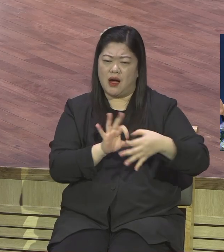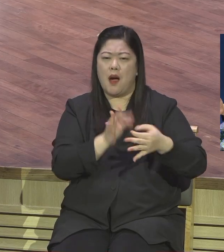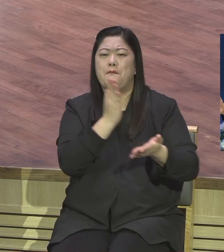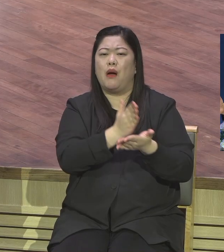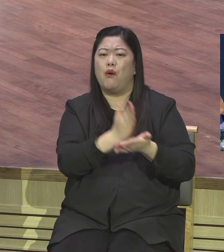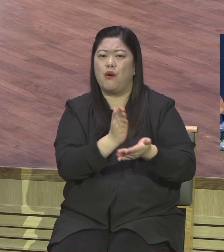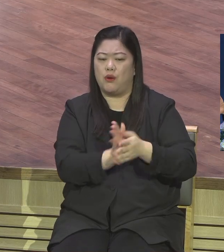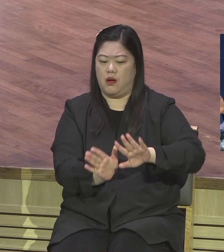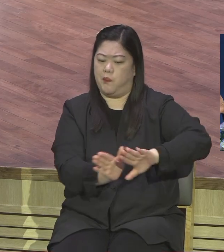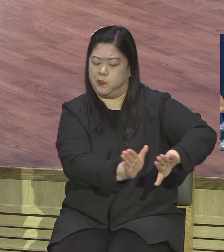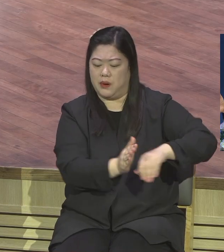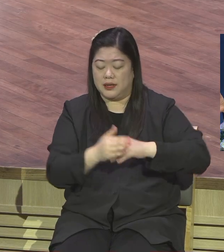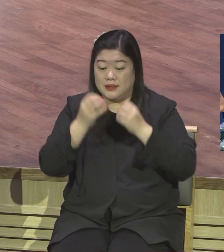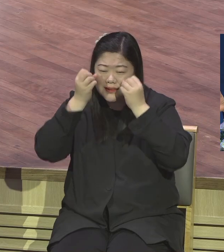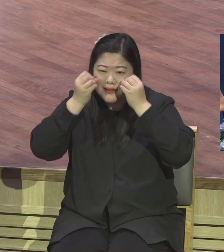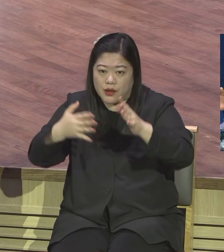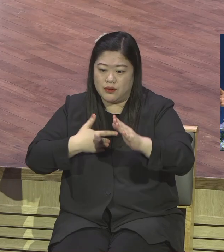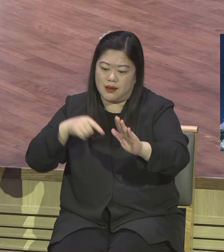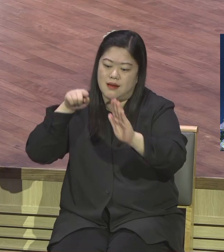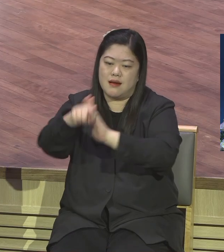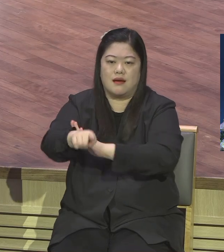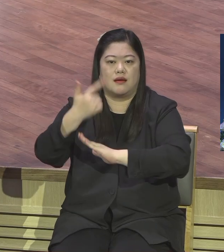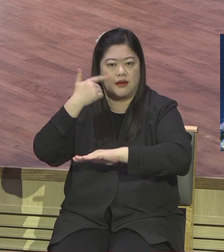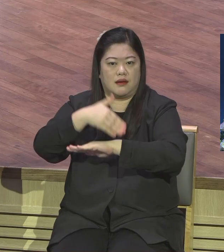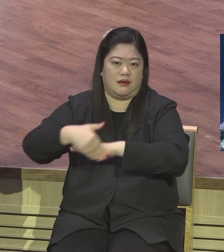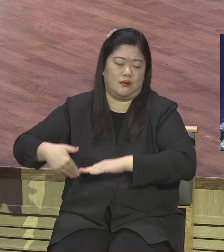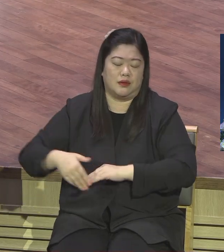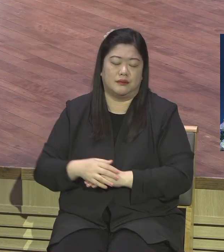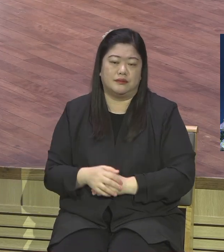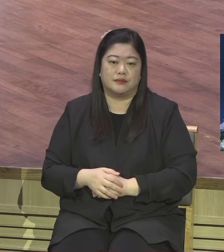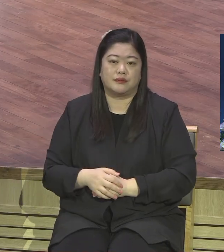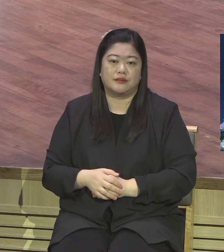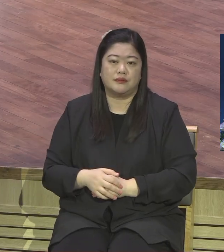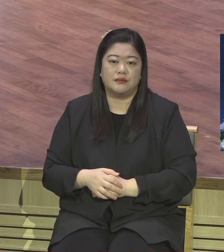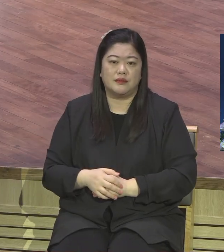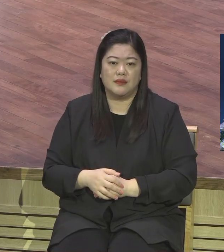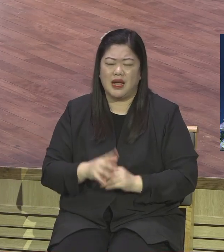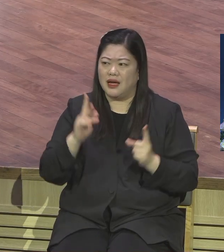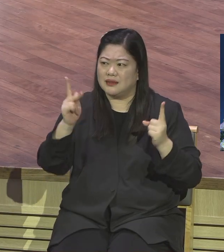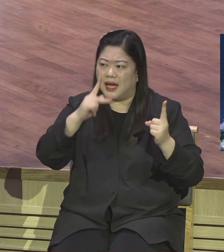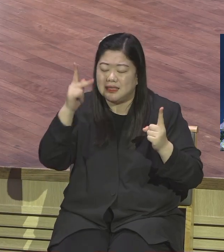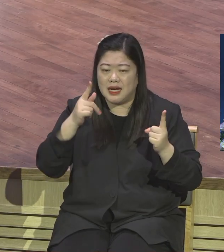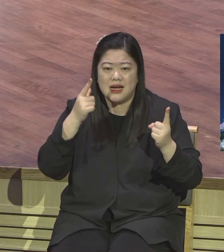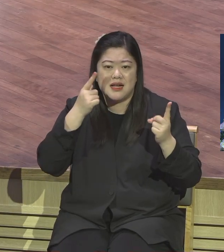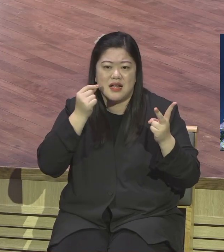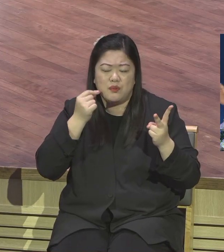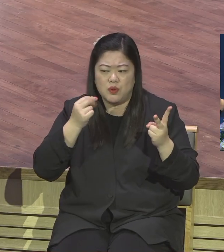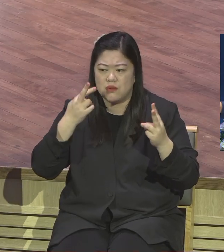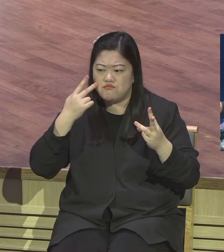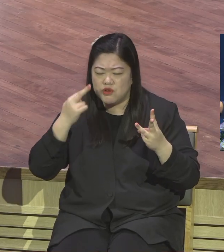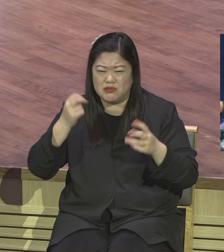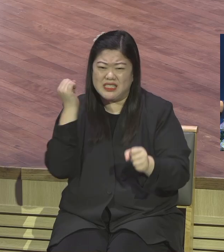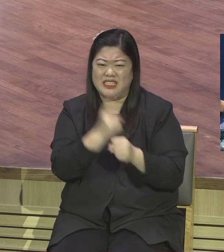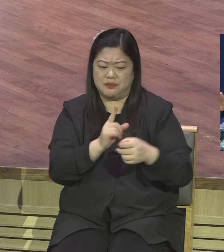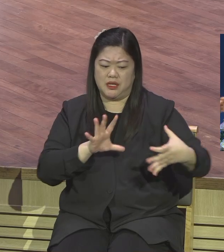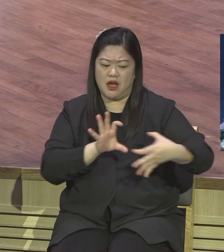족속 제자삼을 했기 때문에 우리 아무 상관없는 그런 성교자 본부 성교자 전 세계에 다 있거든요 지금